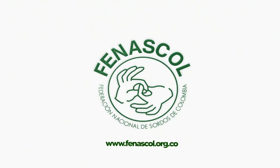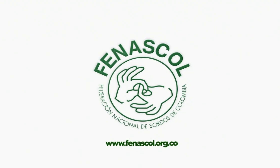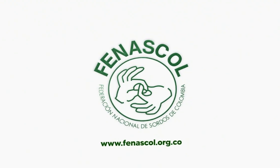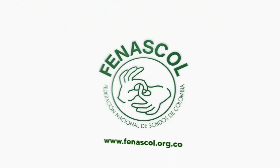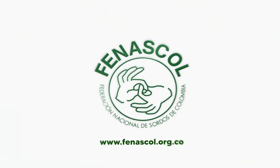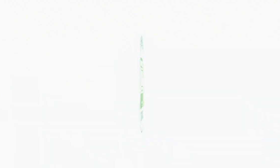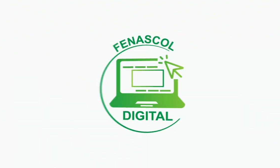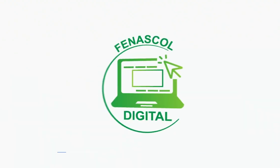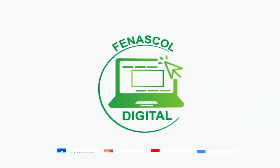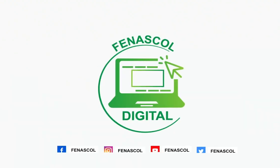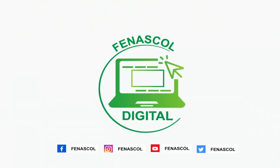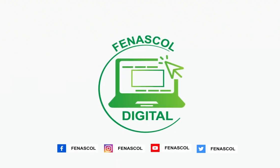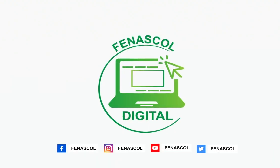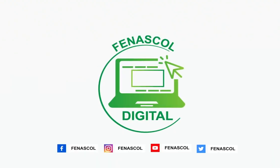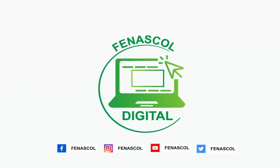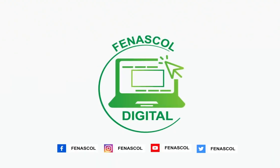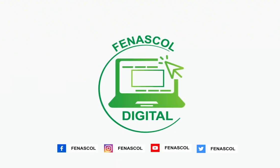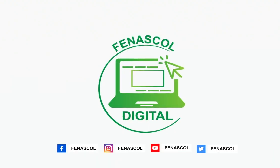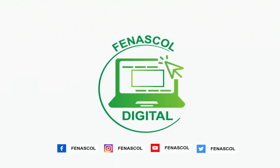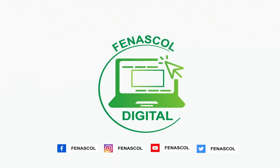¡Gracias! Gracias ver el video.